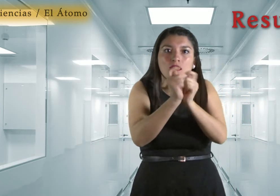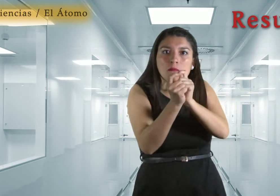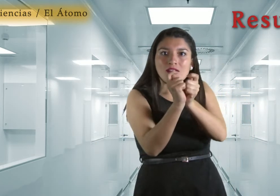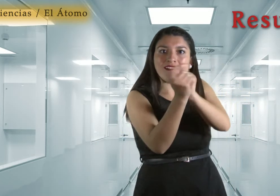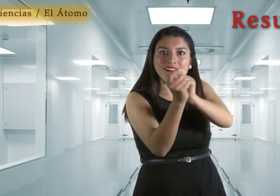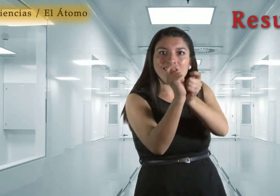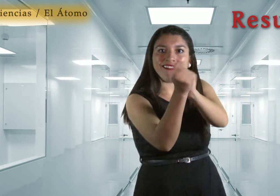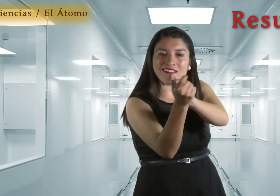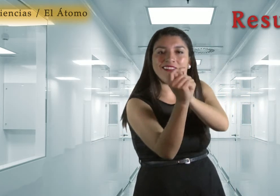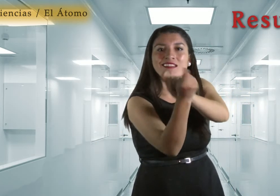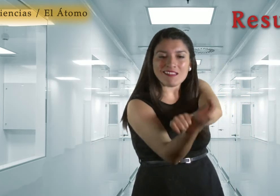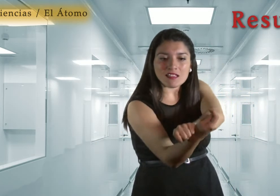formando moléculas.